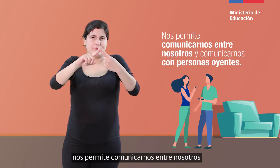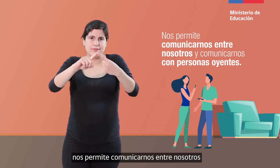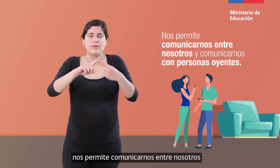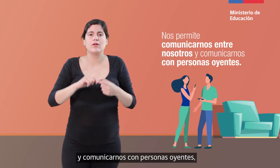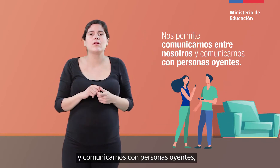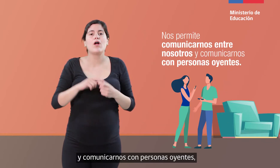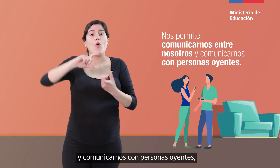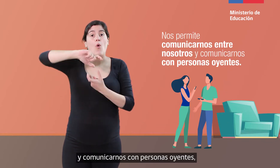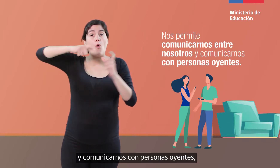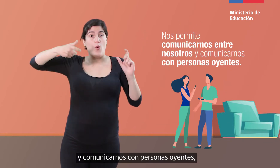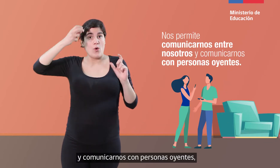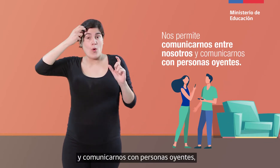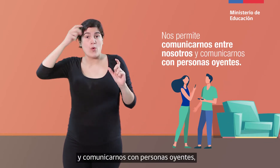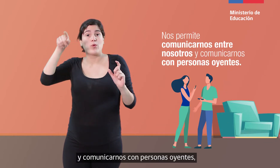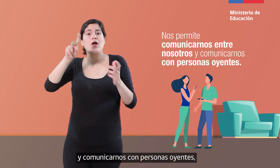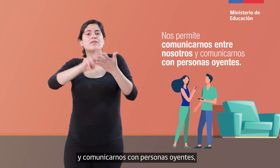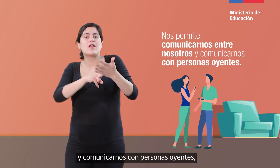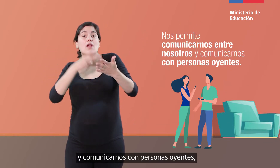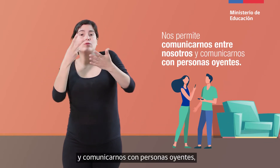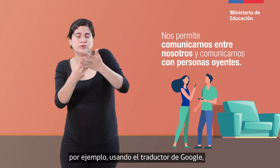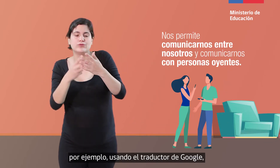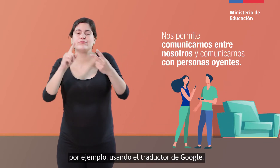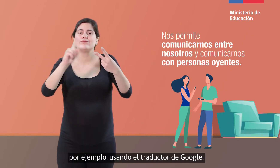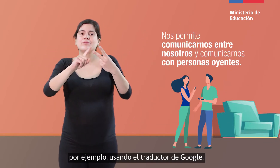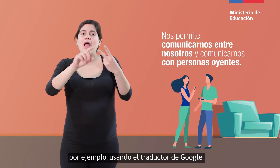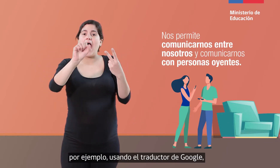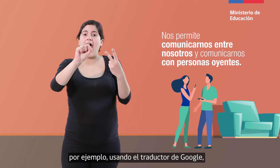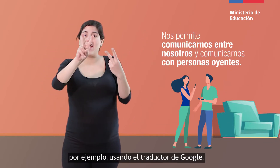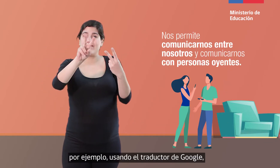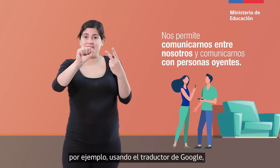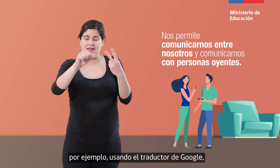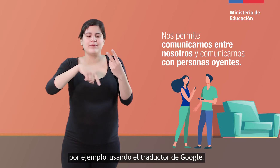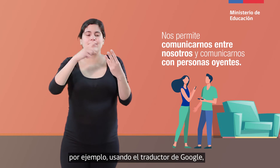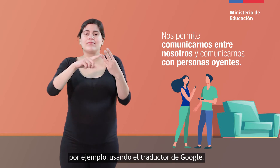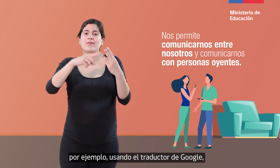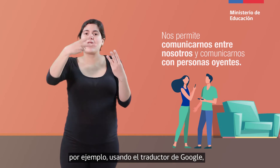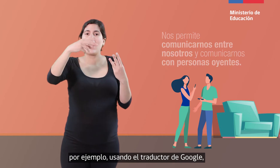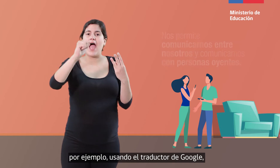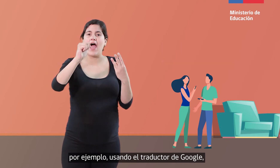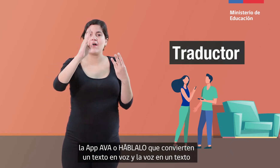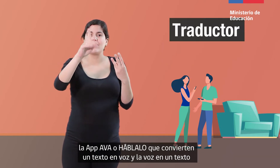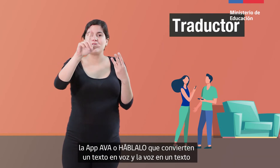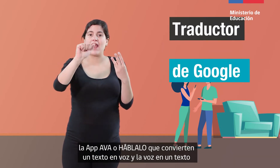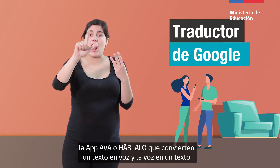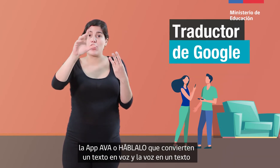y comunicarnos con personas oyentes, por ejemplo, usando el traductor de Google, la app Ava